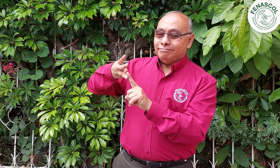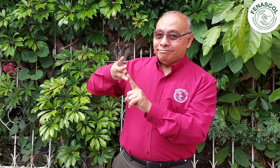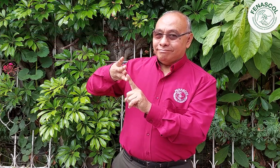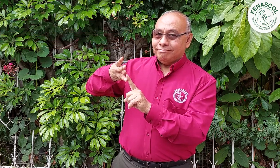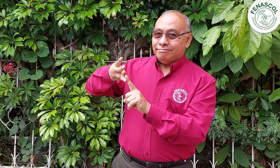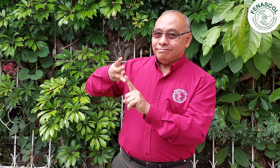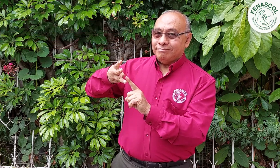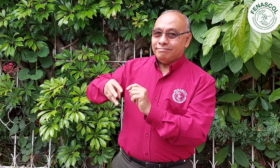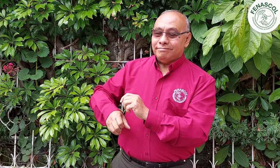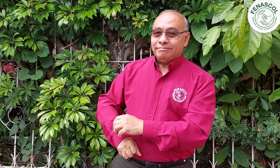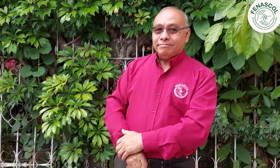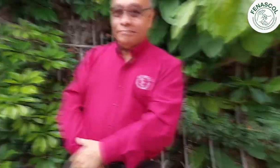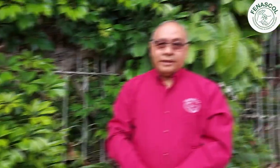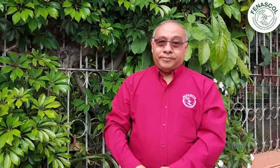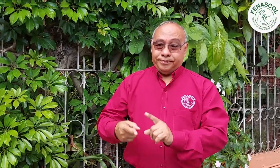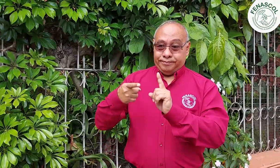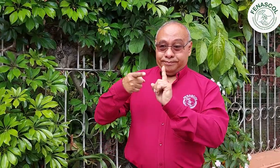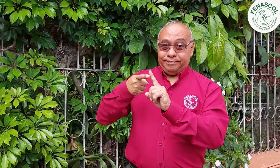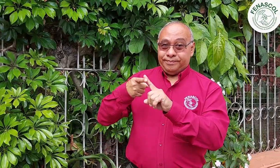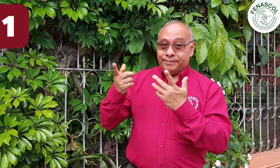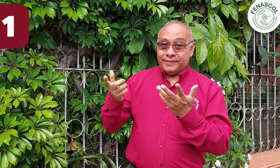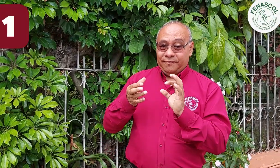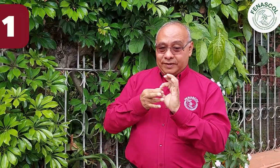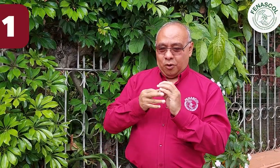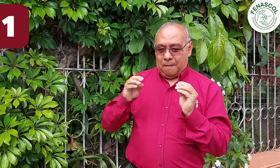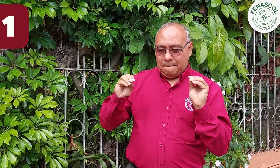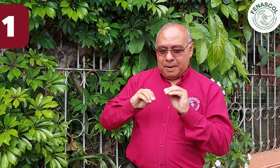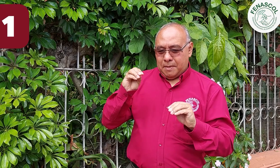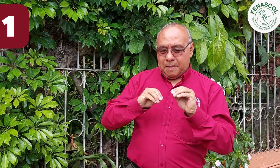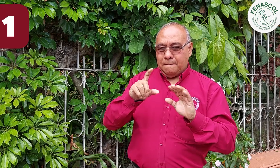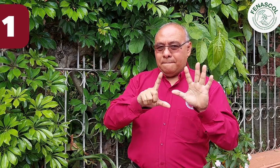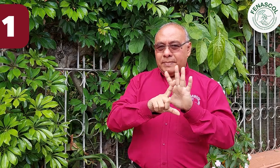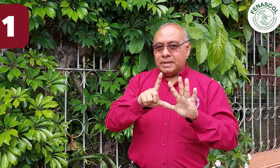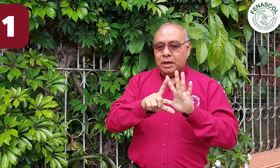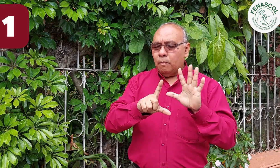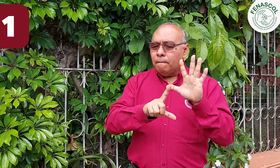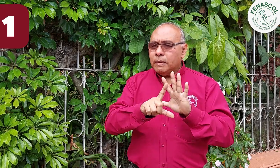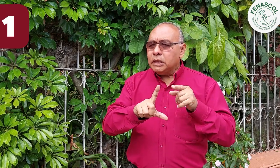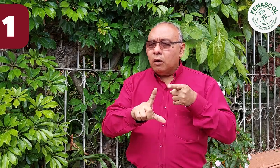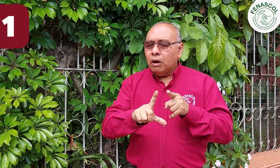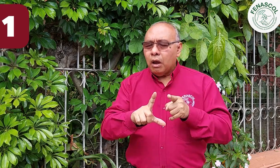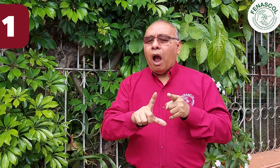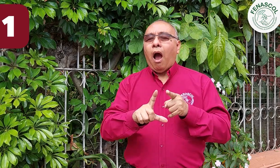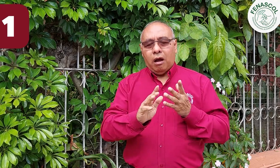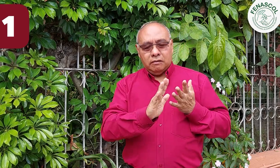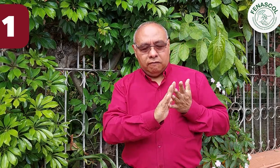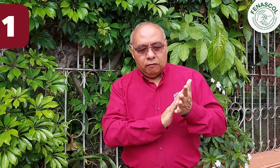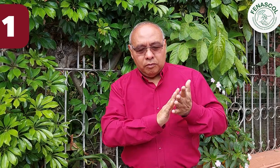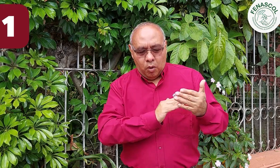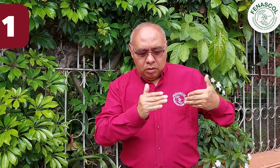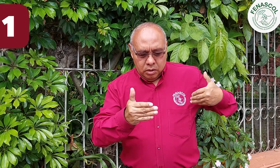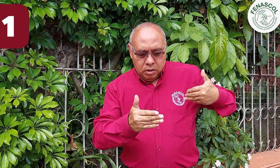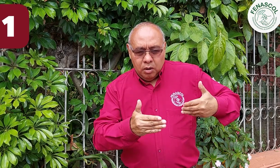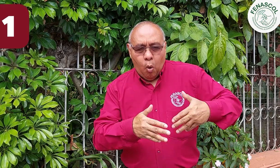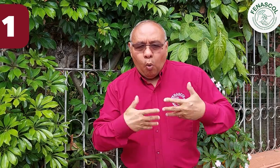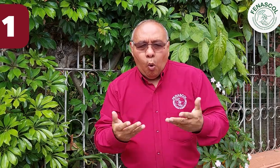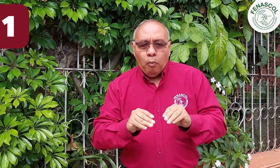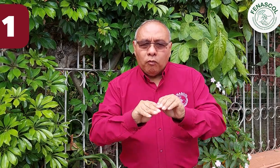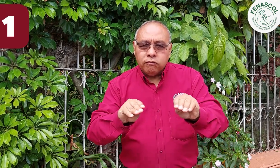primero, una producción audiovisual que cuente a manera de documentar la trayectoria de la organización en materia de